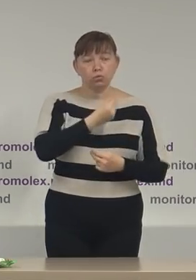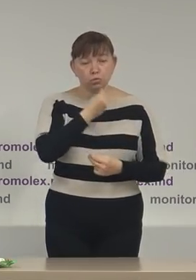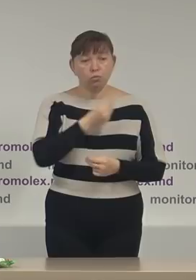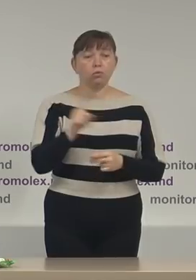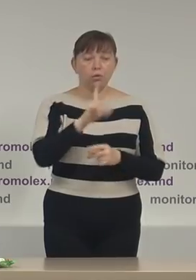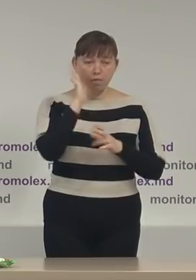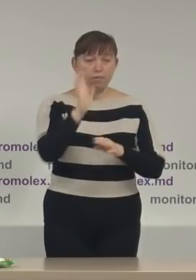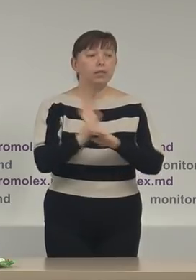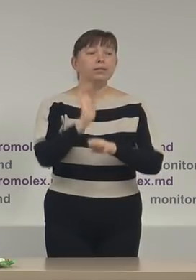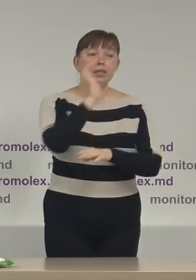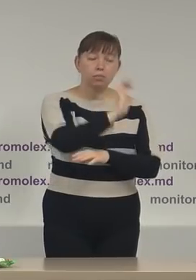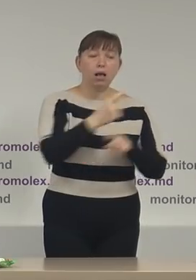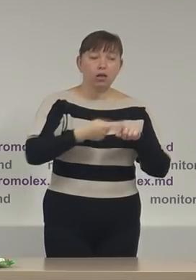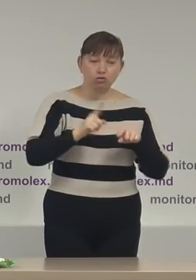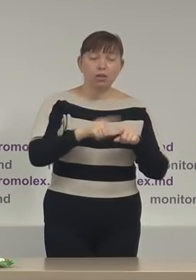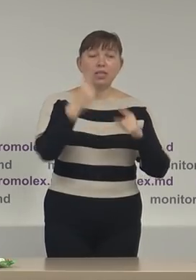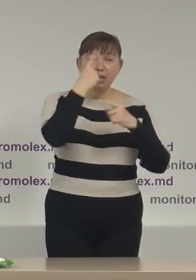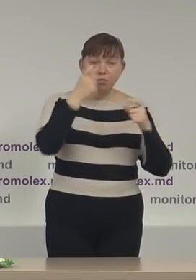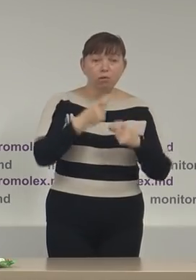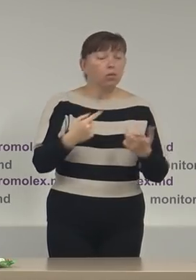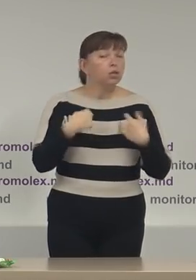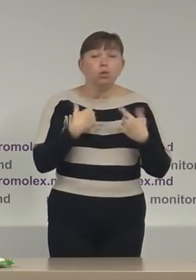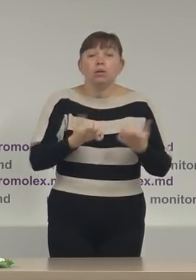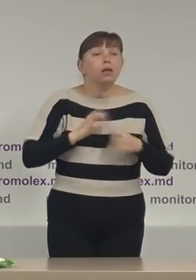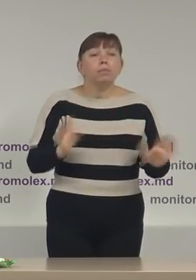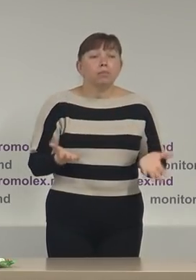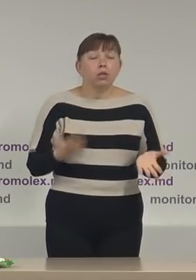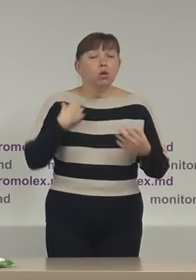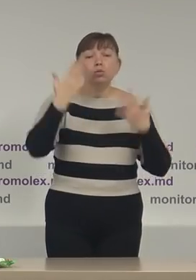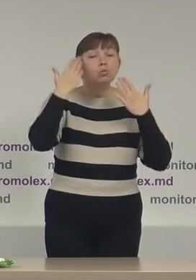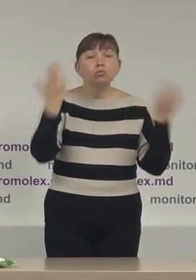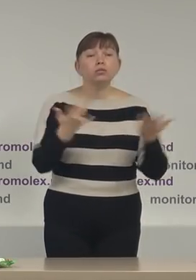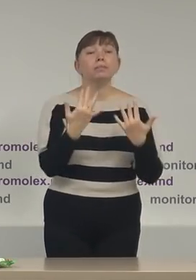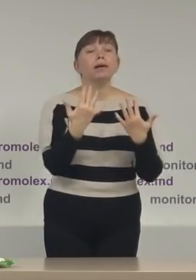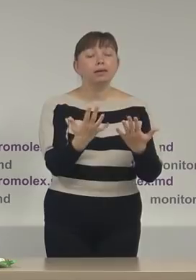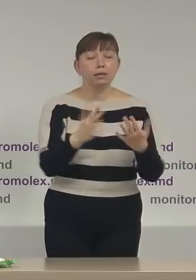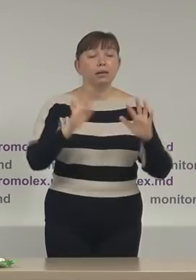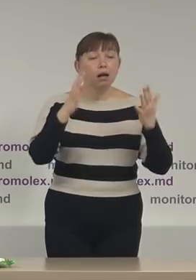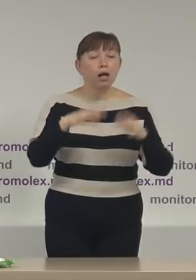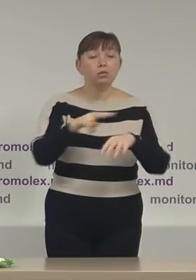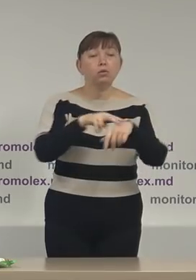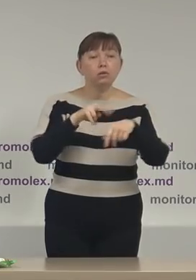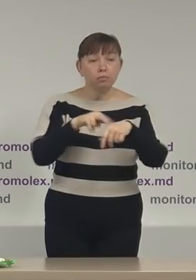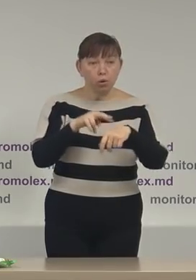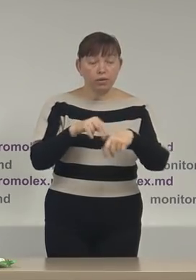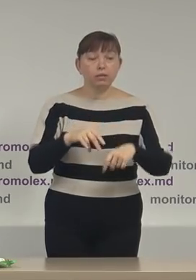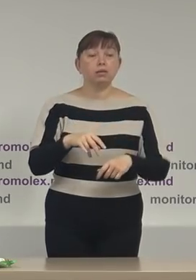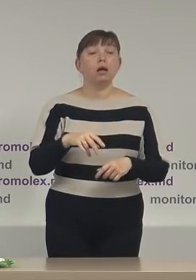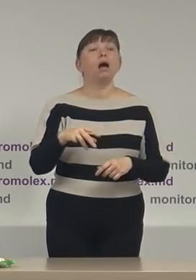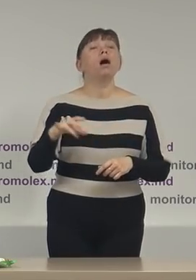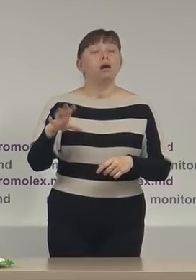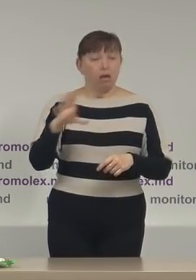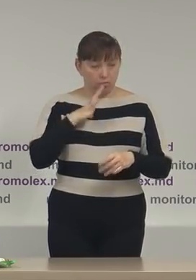expedia această informație cu regret nu am primit-o și noi nu știm în câte cazuri inspectoratul general de poliție s-a